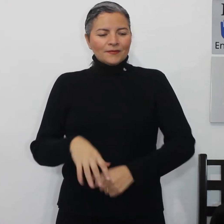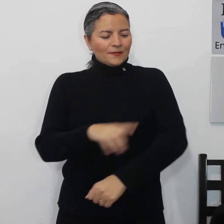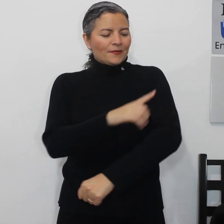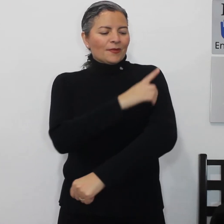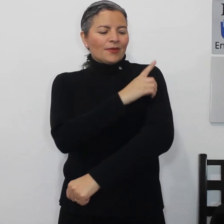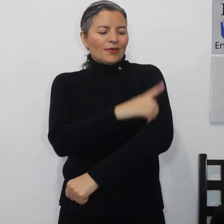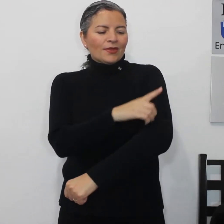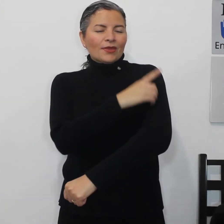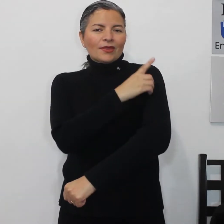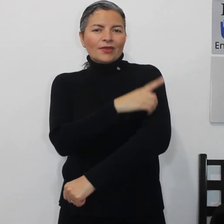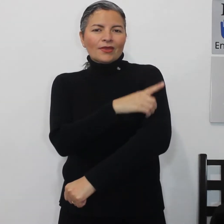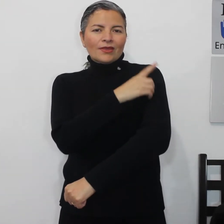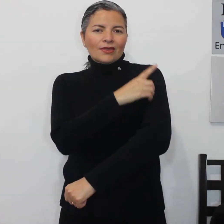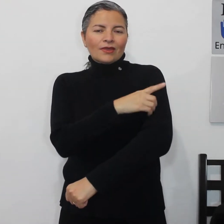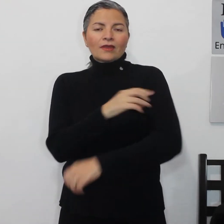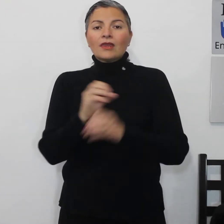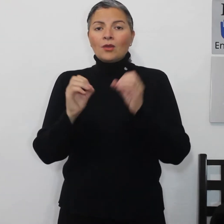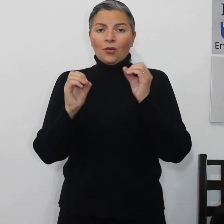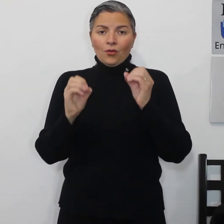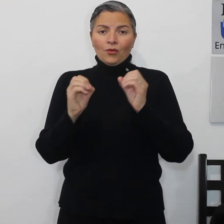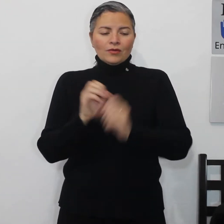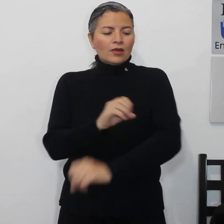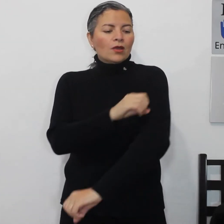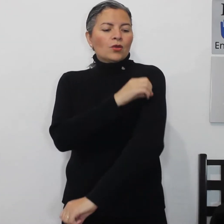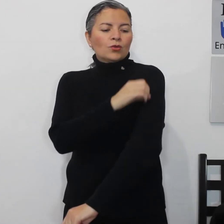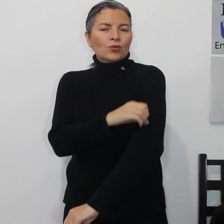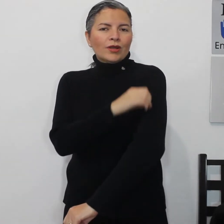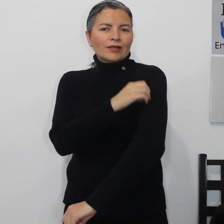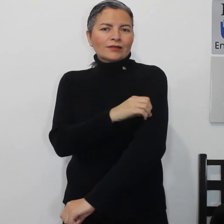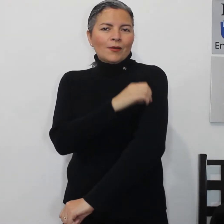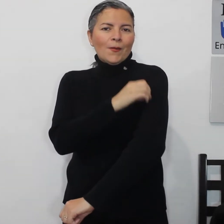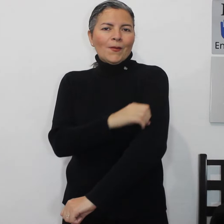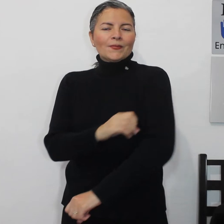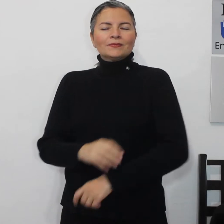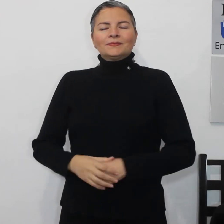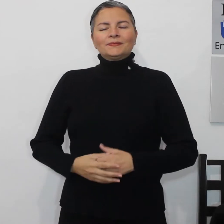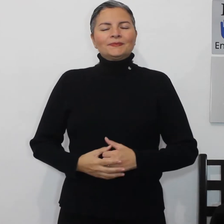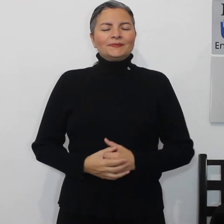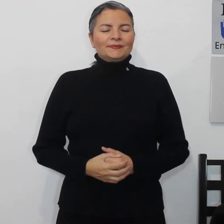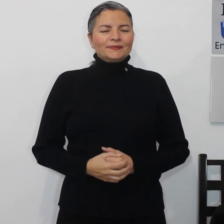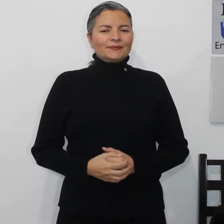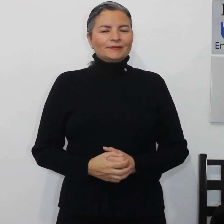elote,